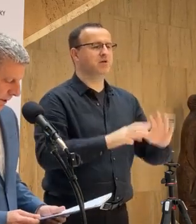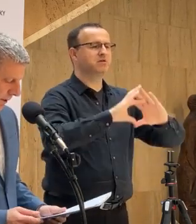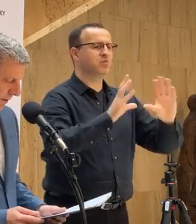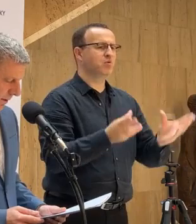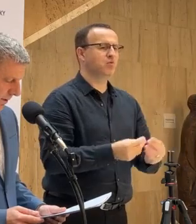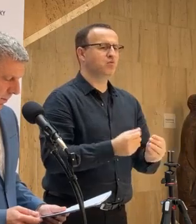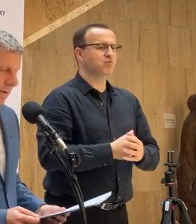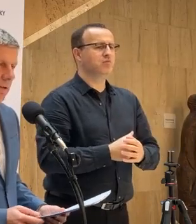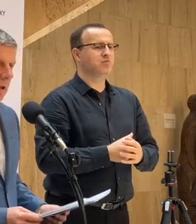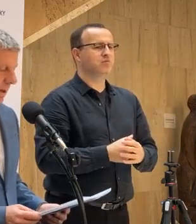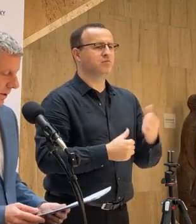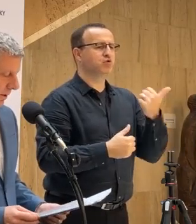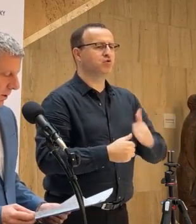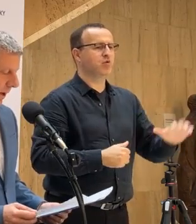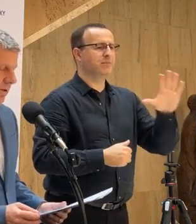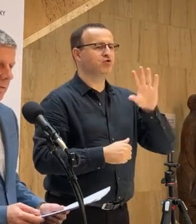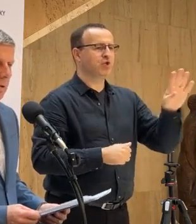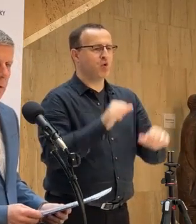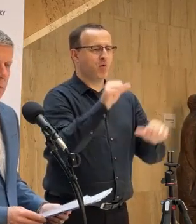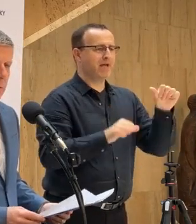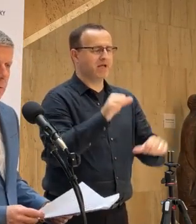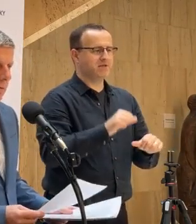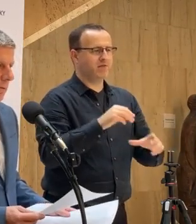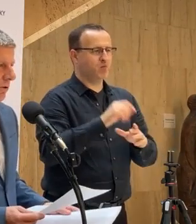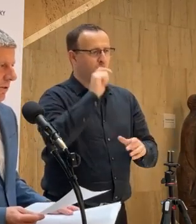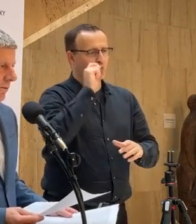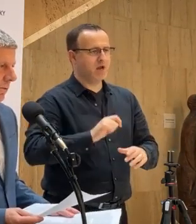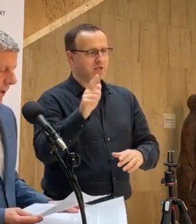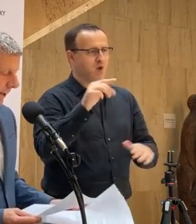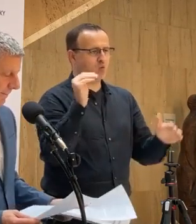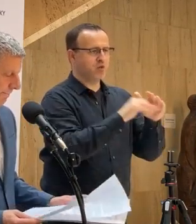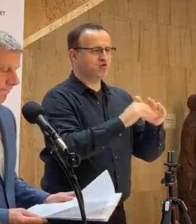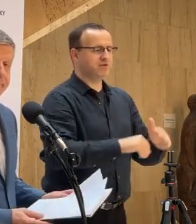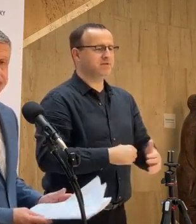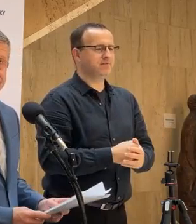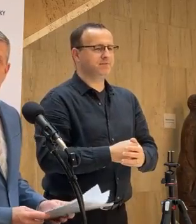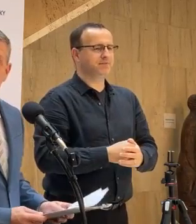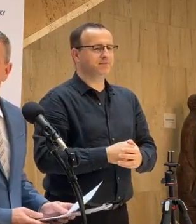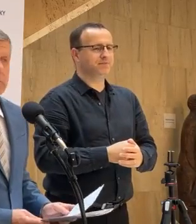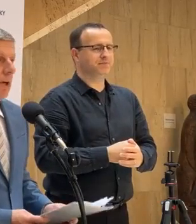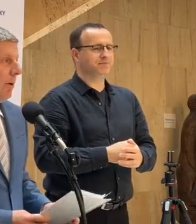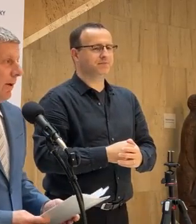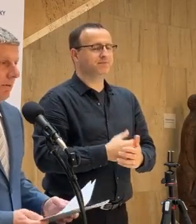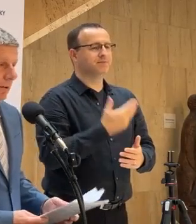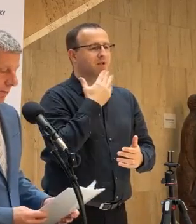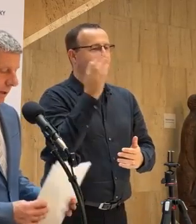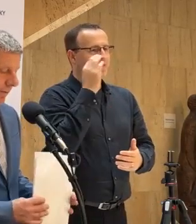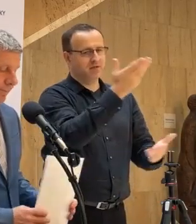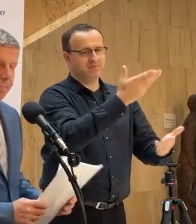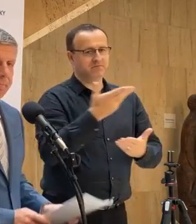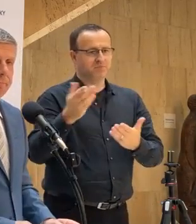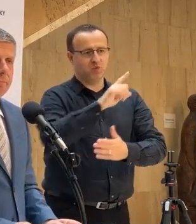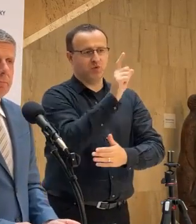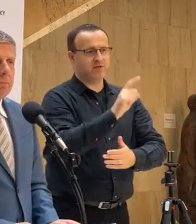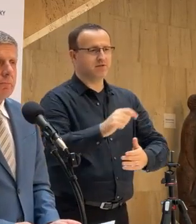vykonaných 154 operačných výkonov u utečencov z Ukrajiny. Ďakujem pekne v tieto chvíli.